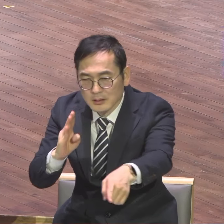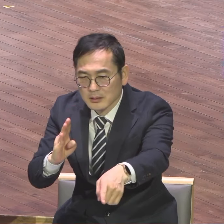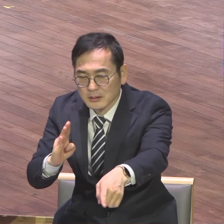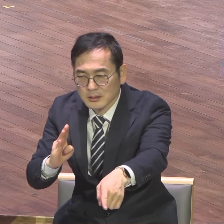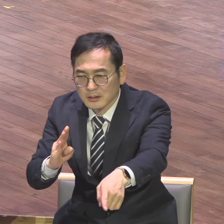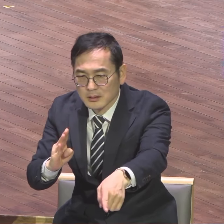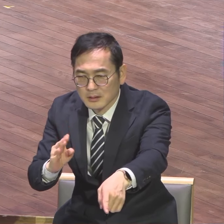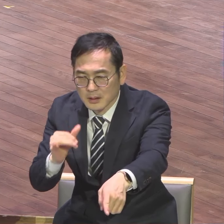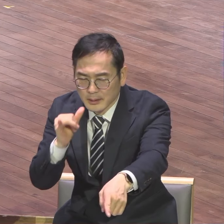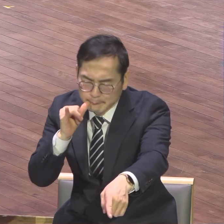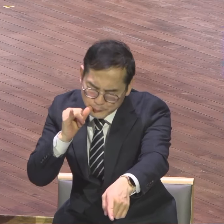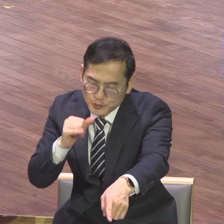힘든 병들